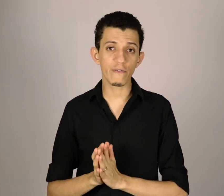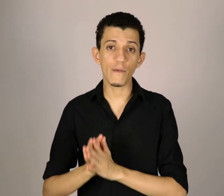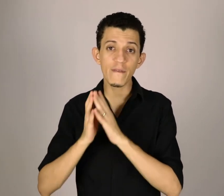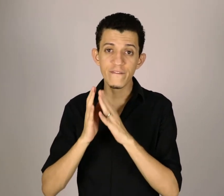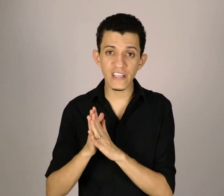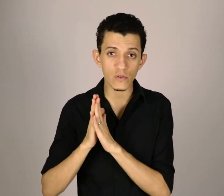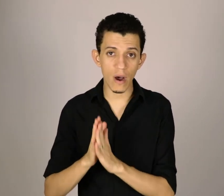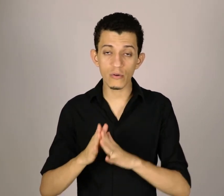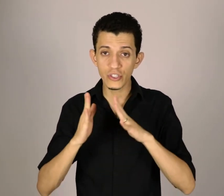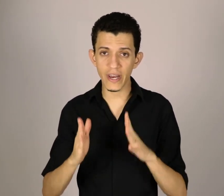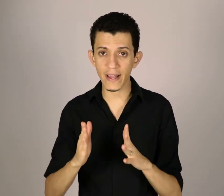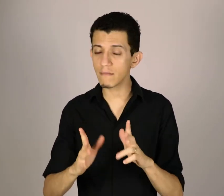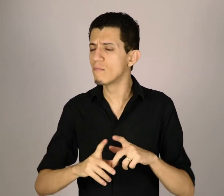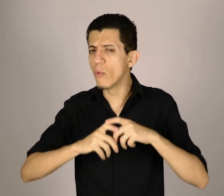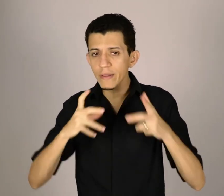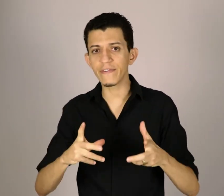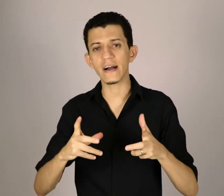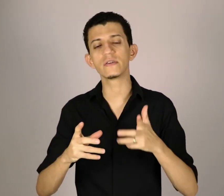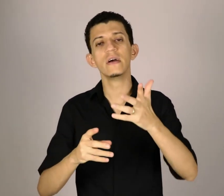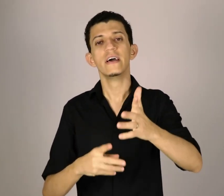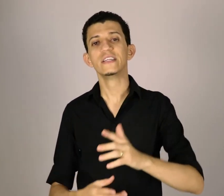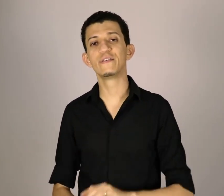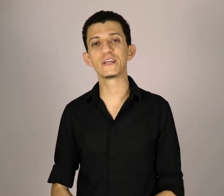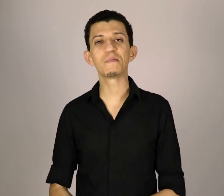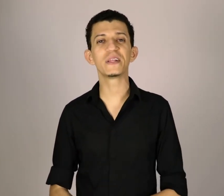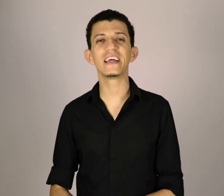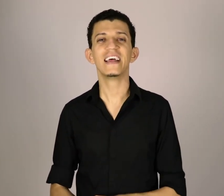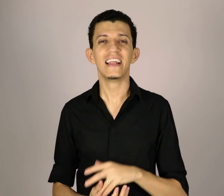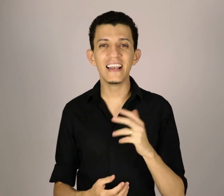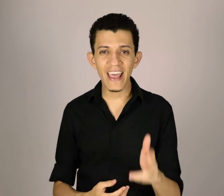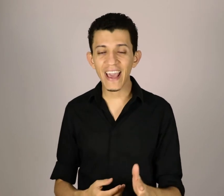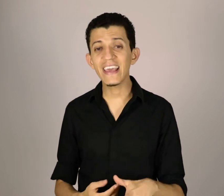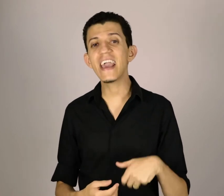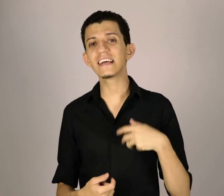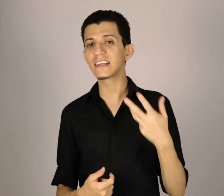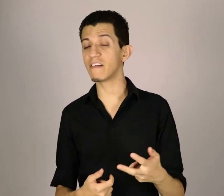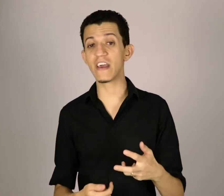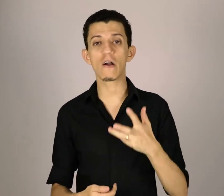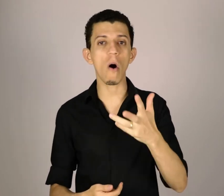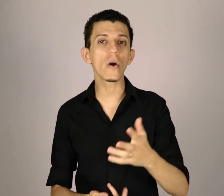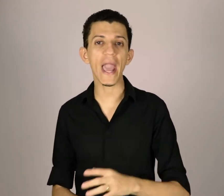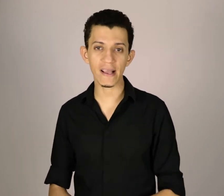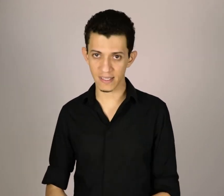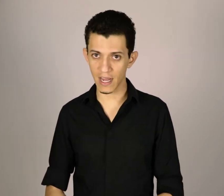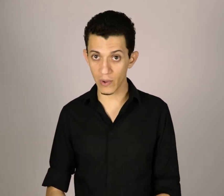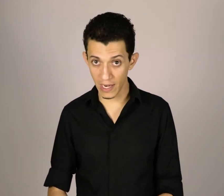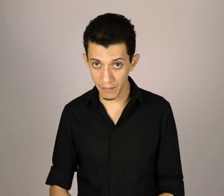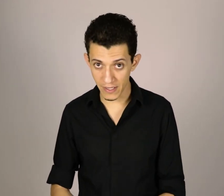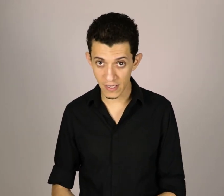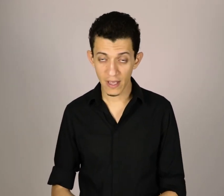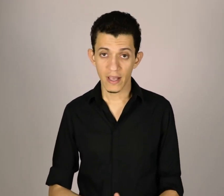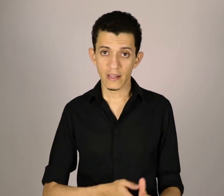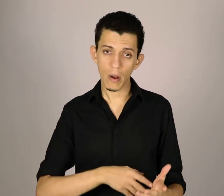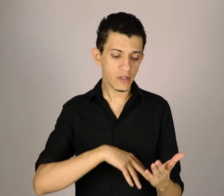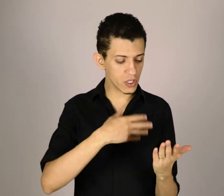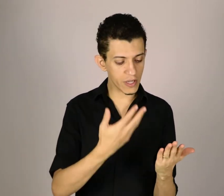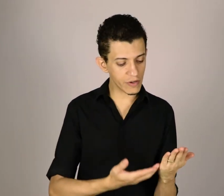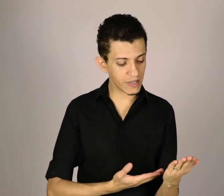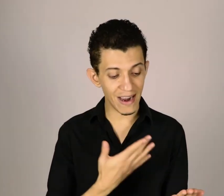forma visual direta, muito fácil de você poder ler e escrever qualquer sinal em Libras. Então, à medida que você vai